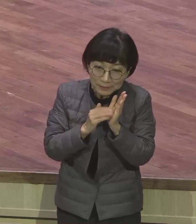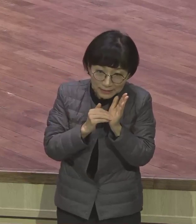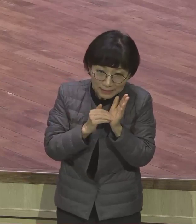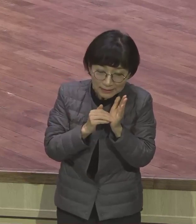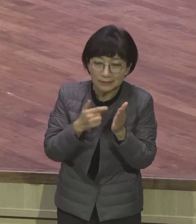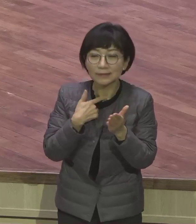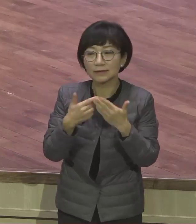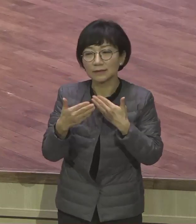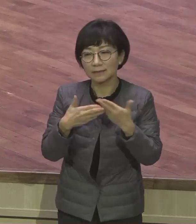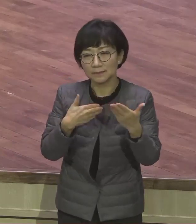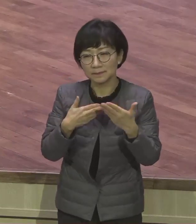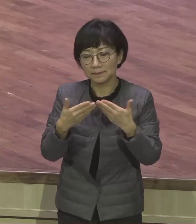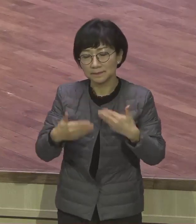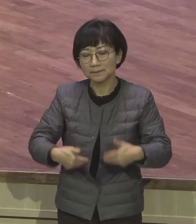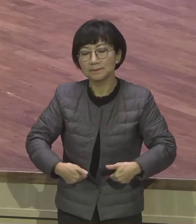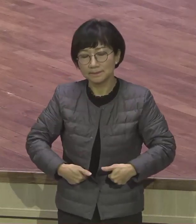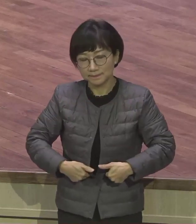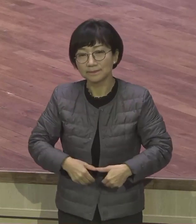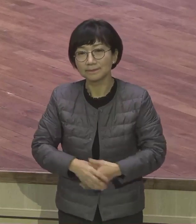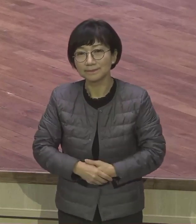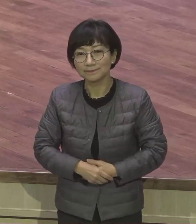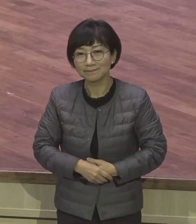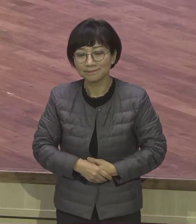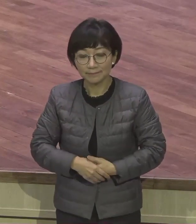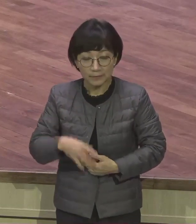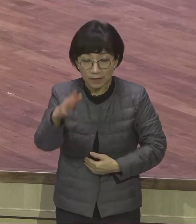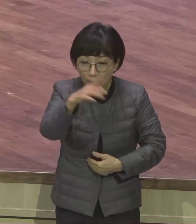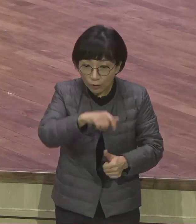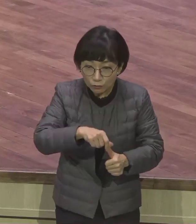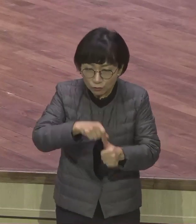구원 받은 자가 누르시던 최고의 축복